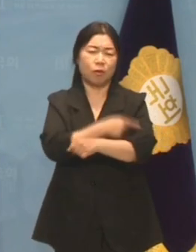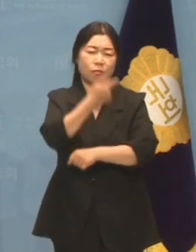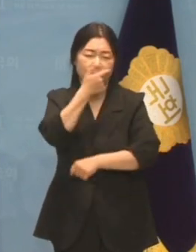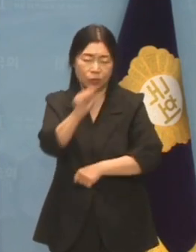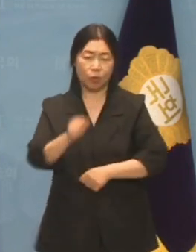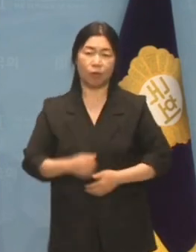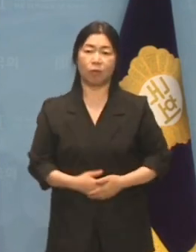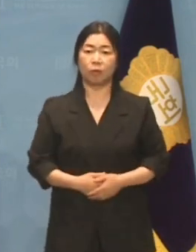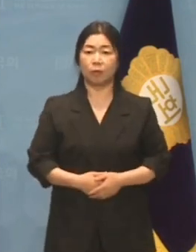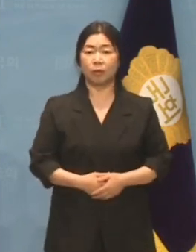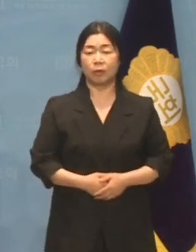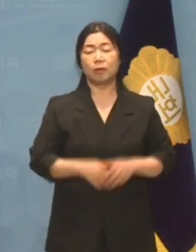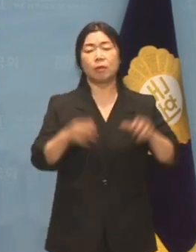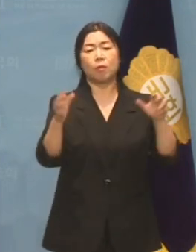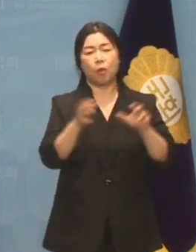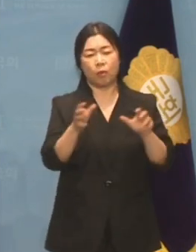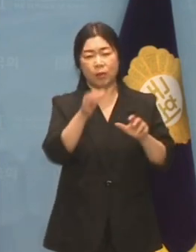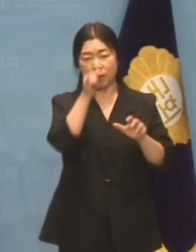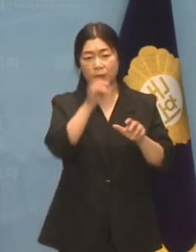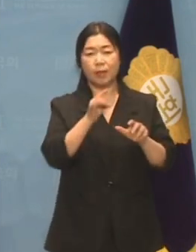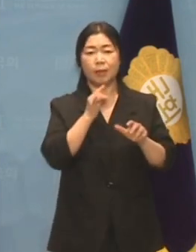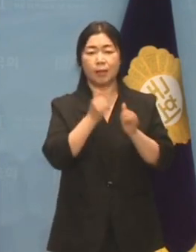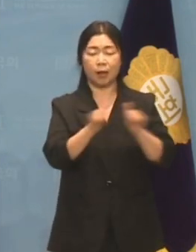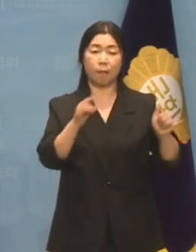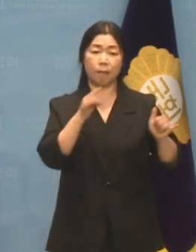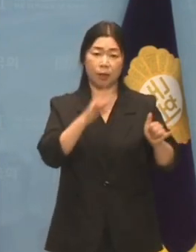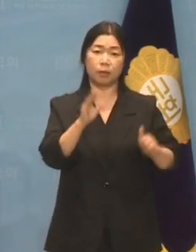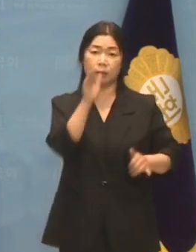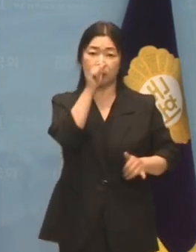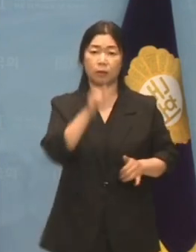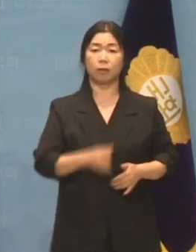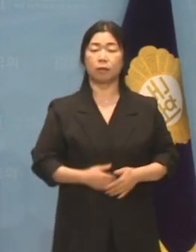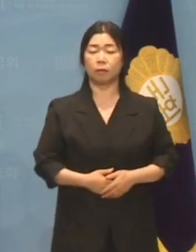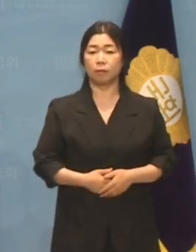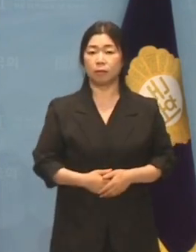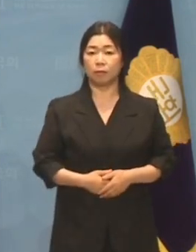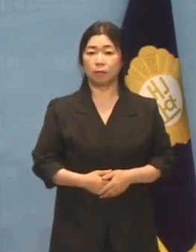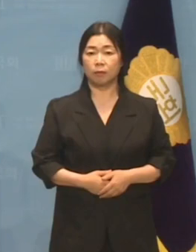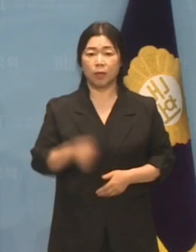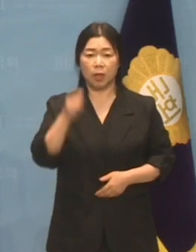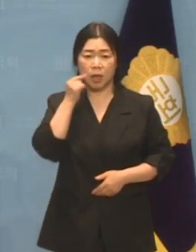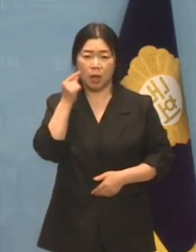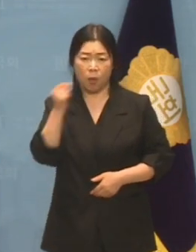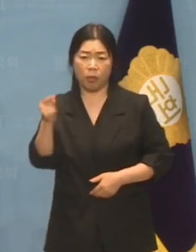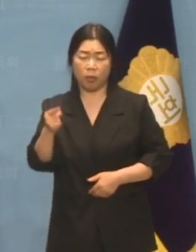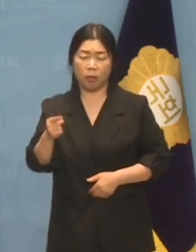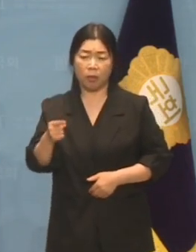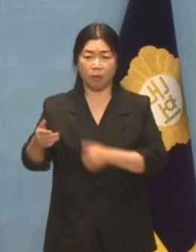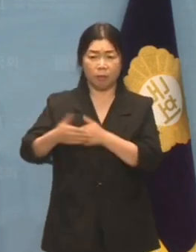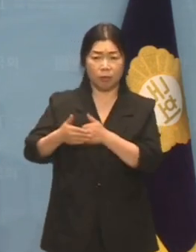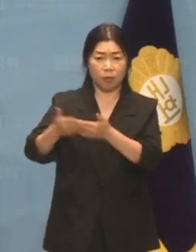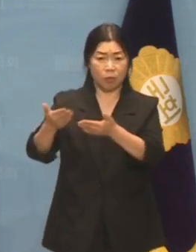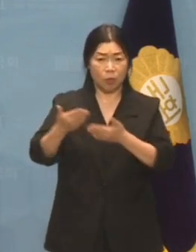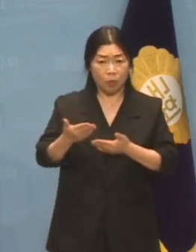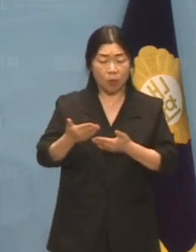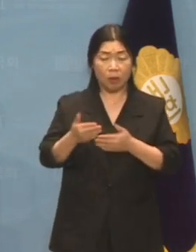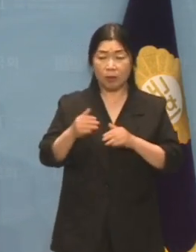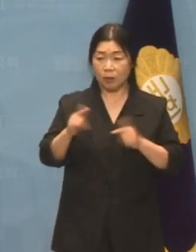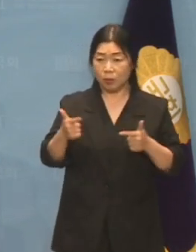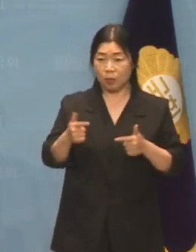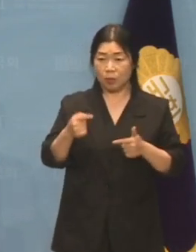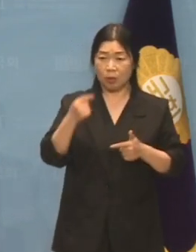오인회 같은 소리나 듣고 있는 것 아닙니까? 국민의힘은 일본의 힘도 부족해 방사능의